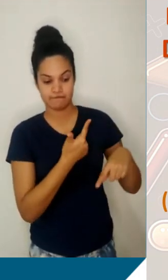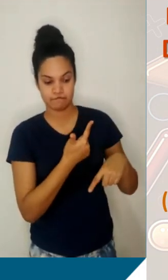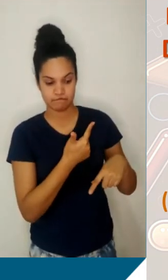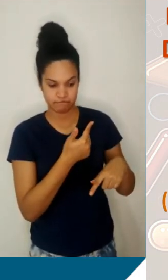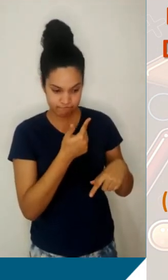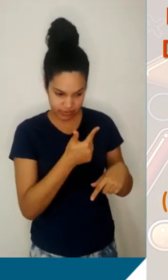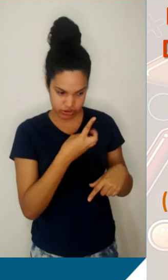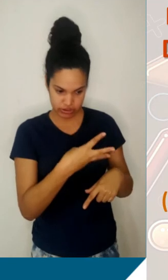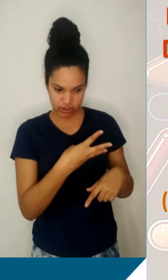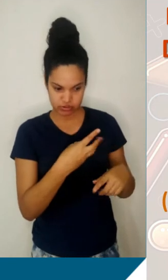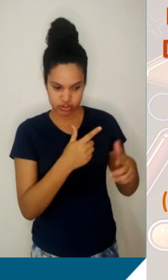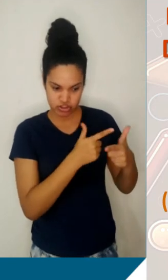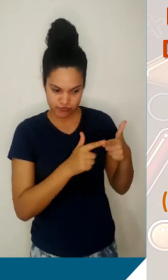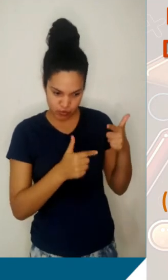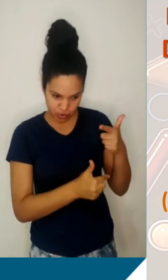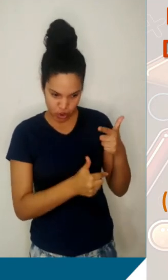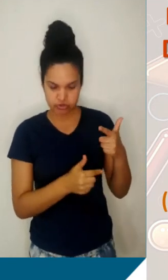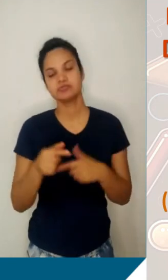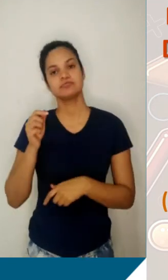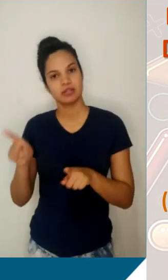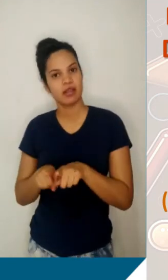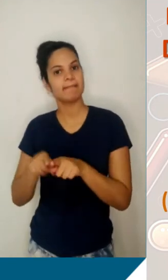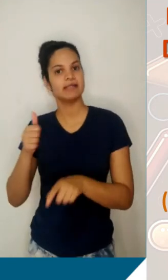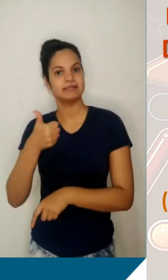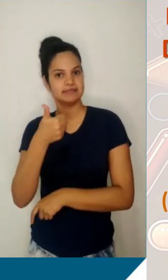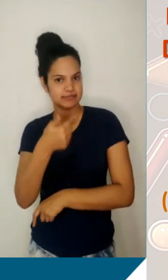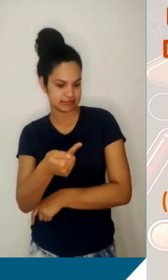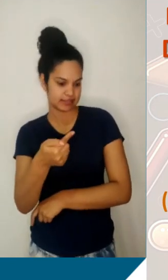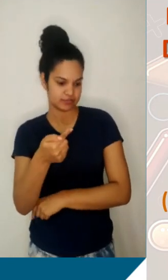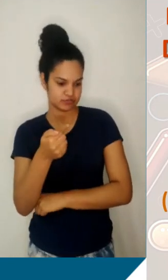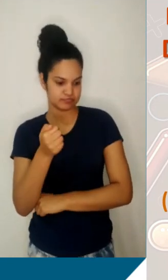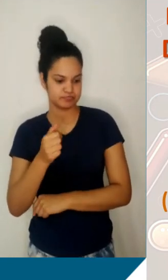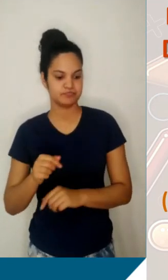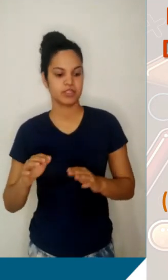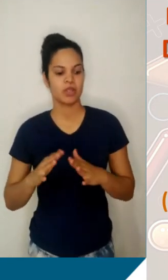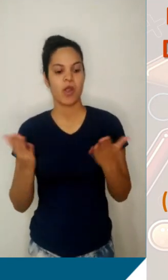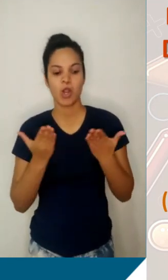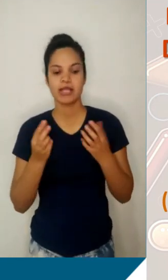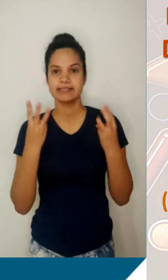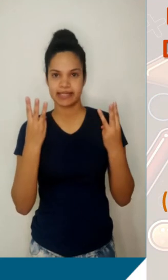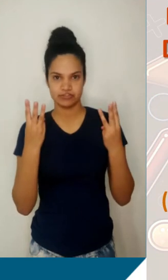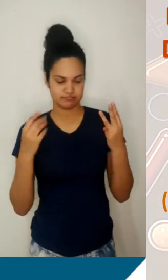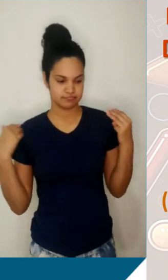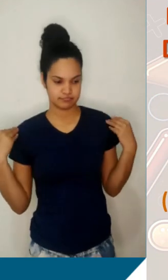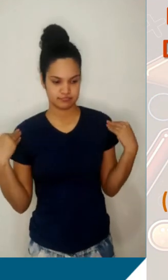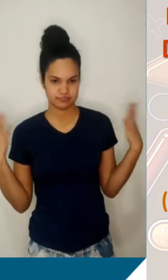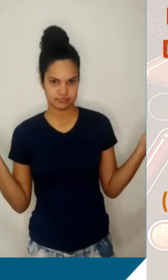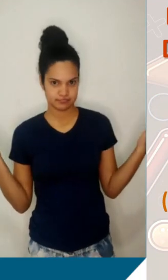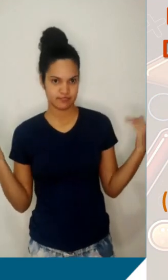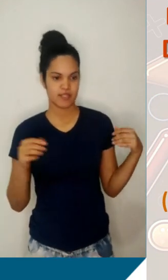17. Então, se a gente estender um pouquinho mais e fizer agora um deslocamento de 3 unidades para a esquerda e 3 unidades para a direita,